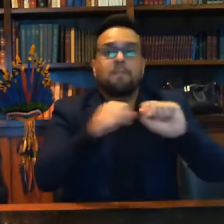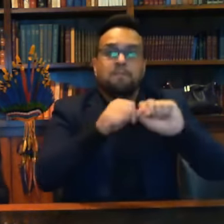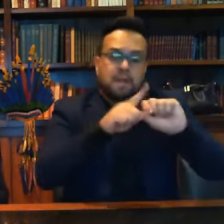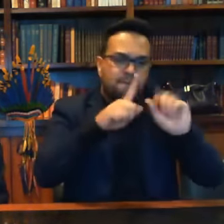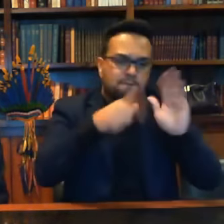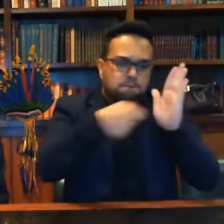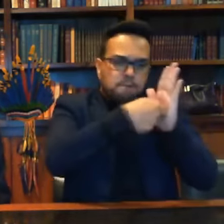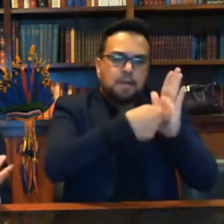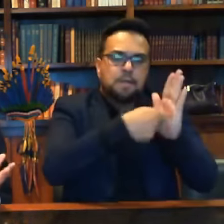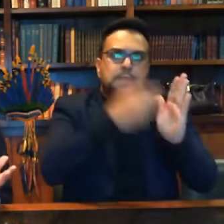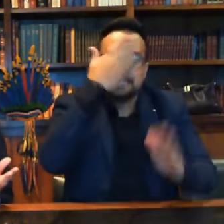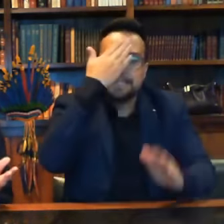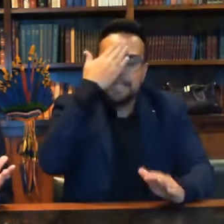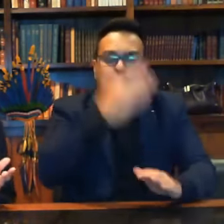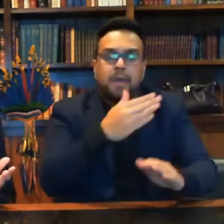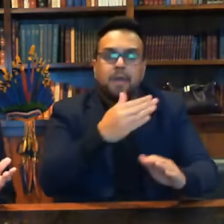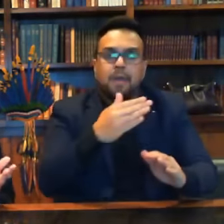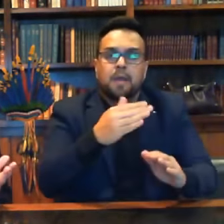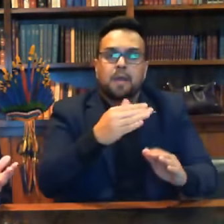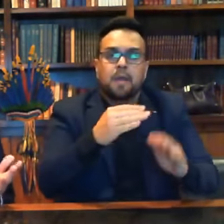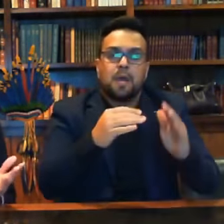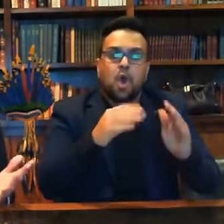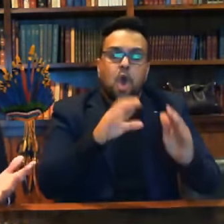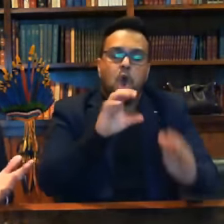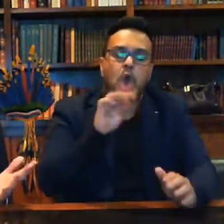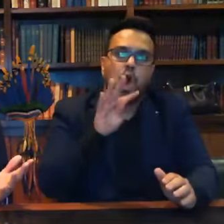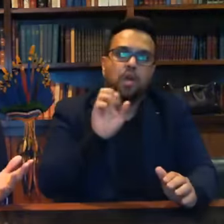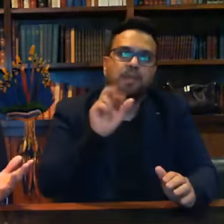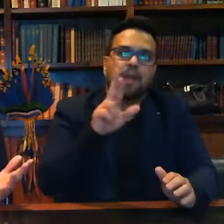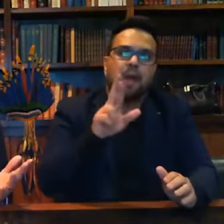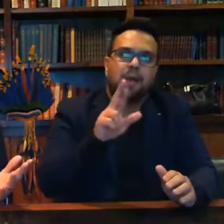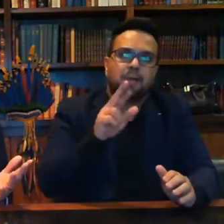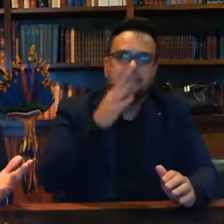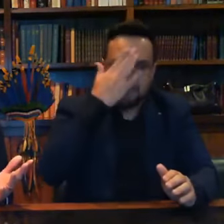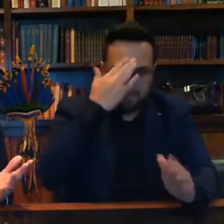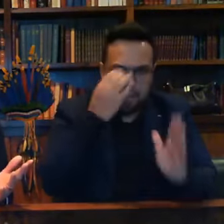lá e fazer uma contagem dele, só que essa contagem vai bater com o número oficial,